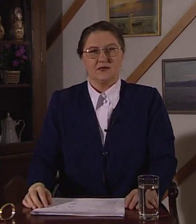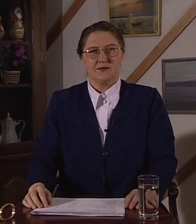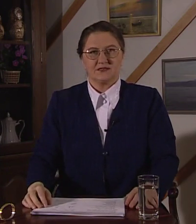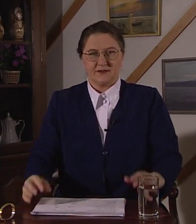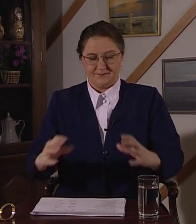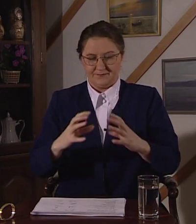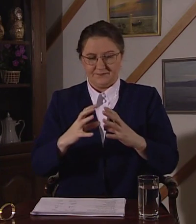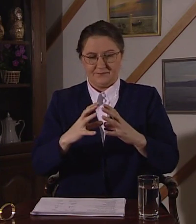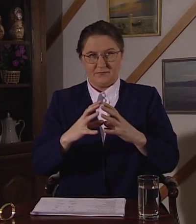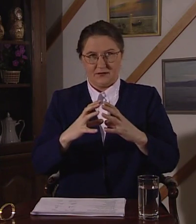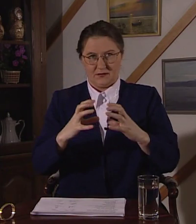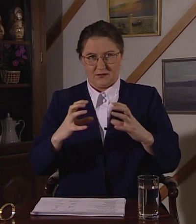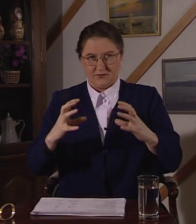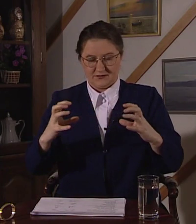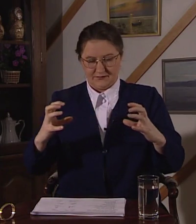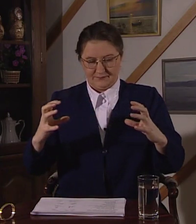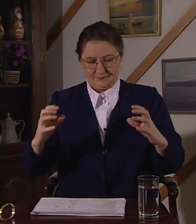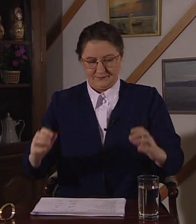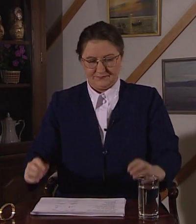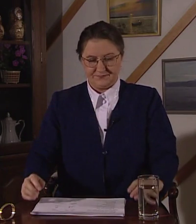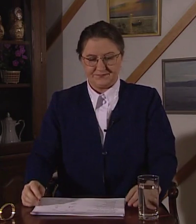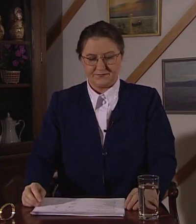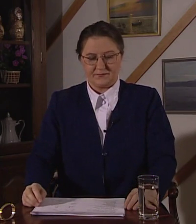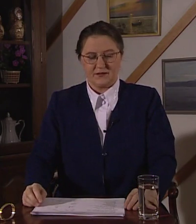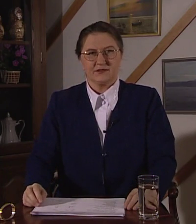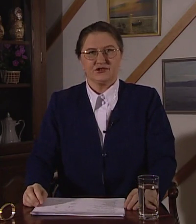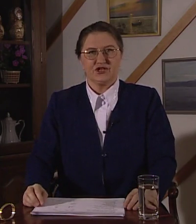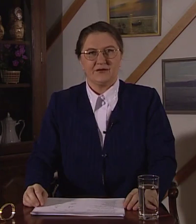Колбаса. Колбаса. Чай.